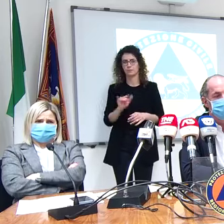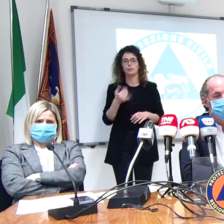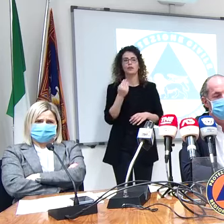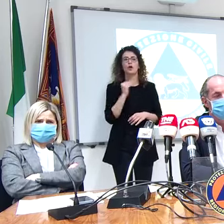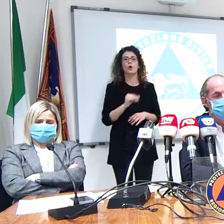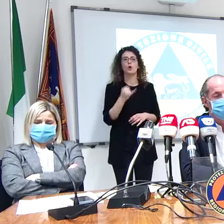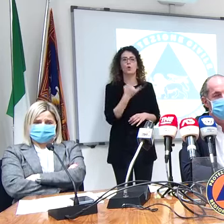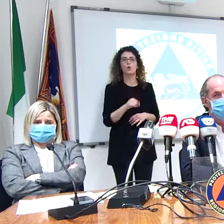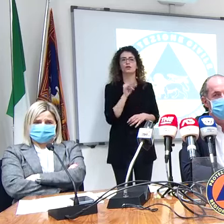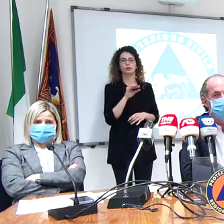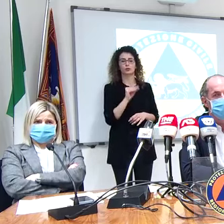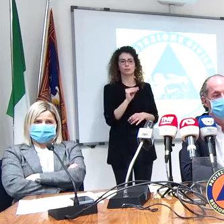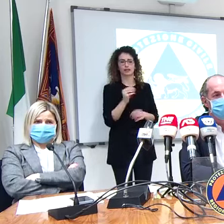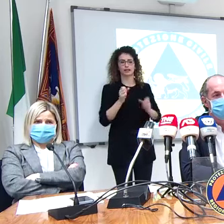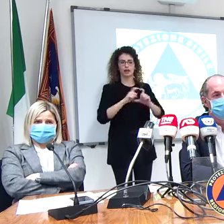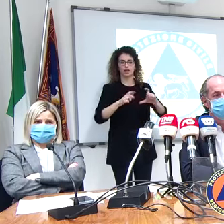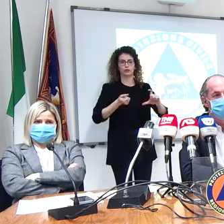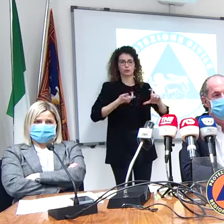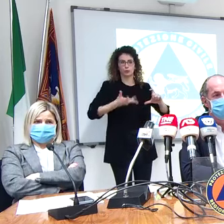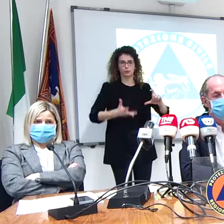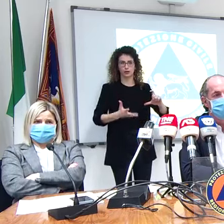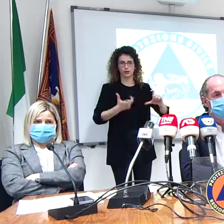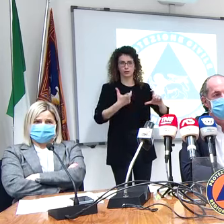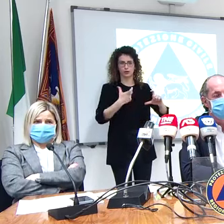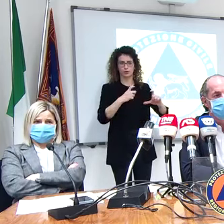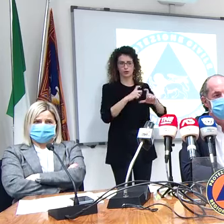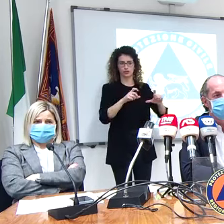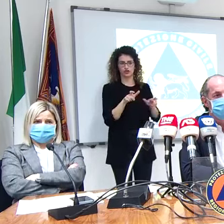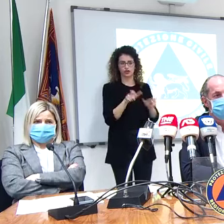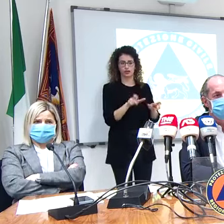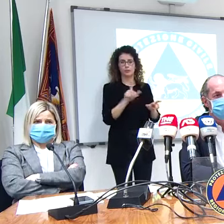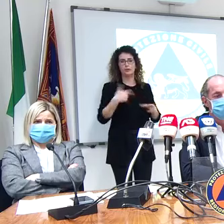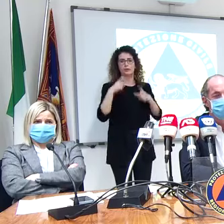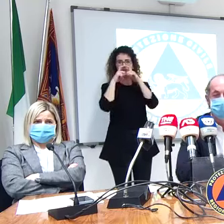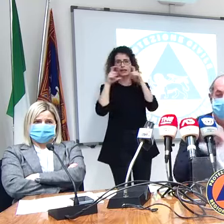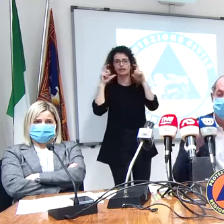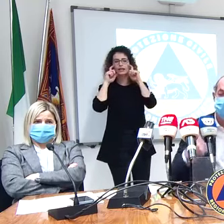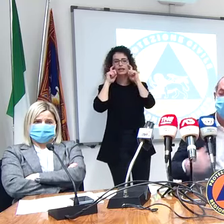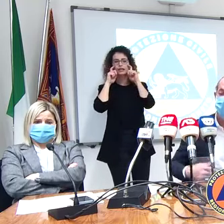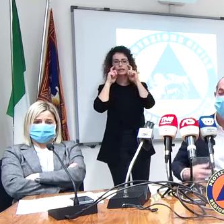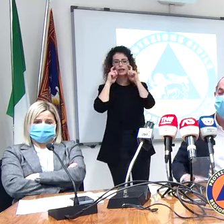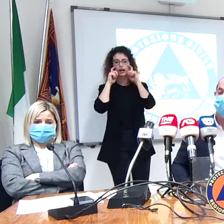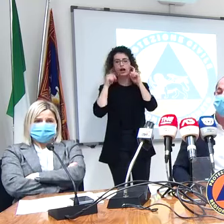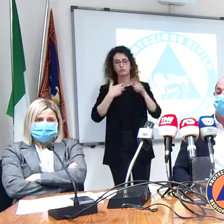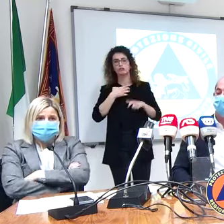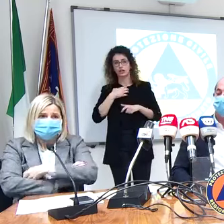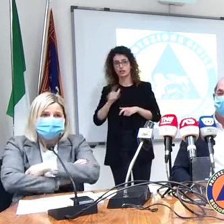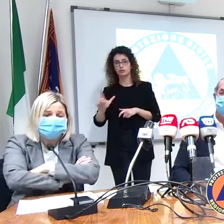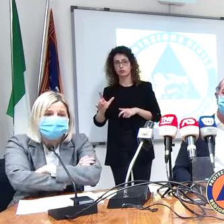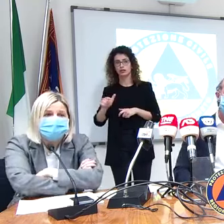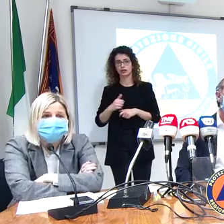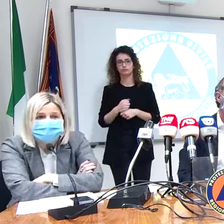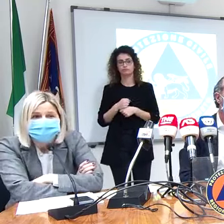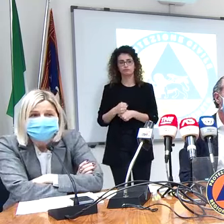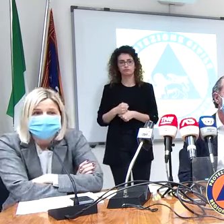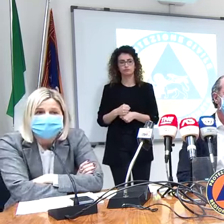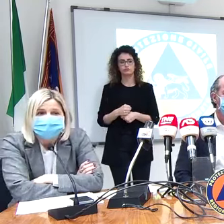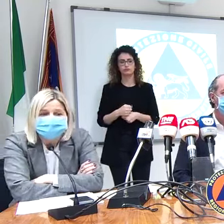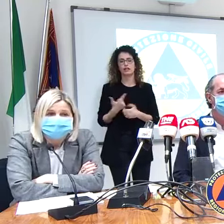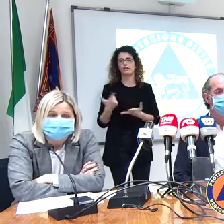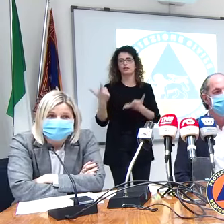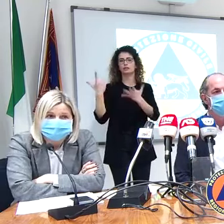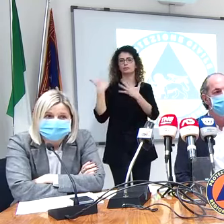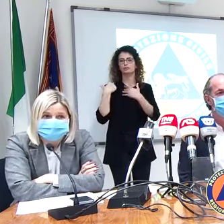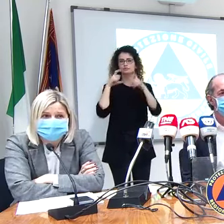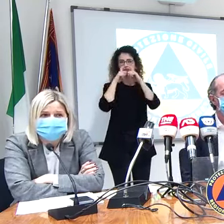sospesi per vaccini a quello delle mascherine lei ne ha parlato già nei giorni sta seguendo l'assessore ecco, nella settimana scorsa